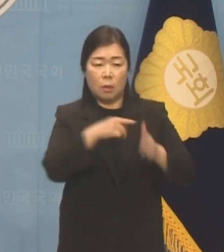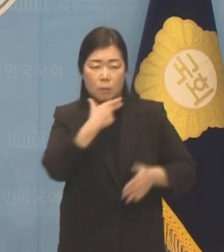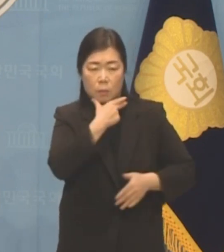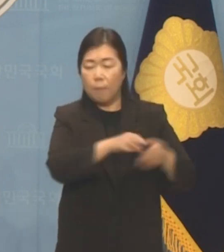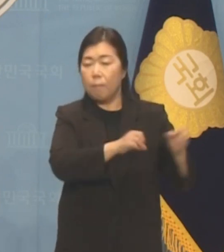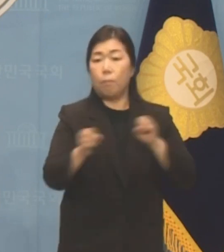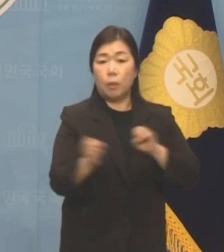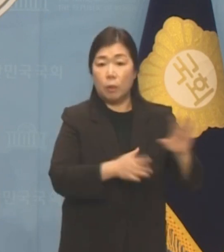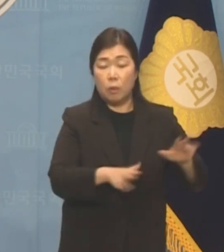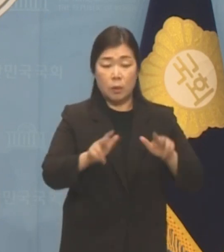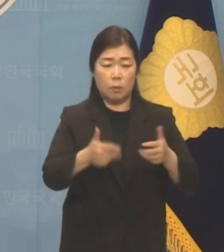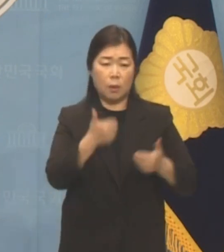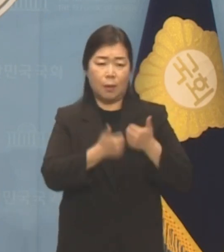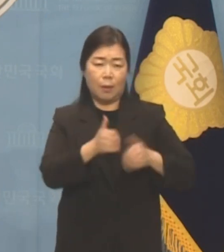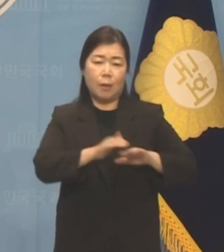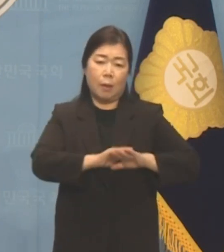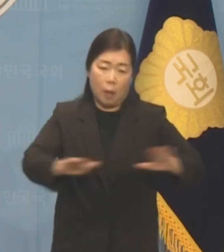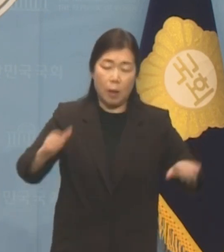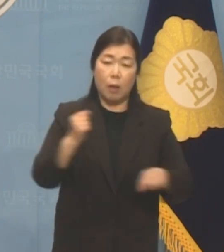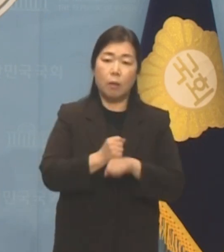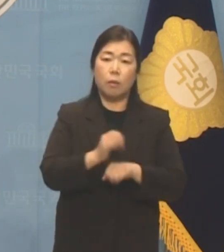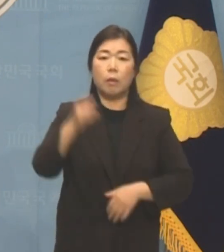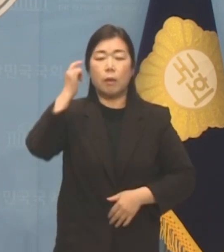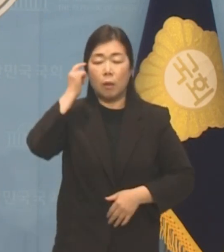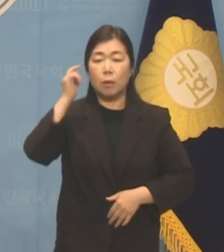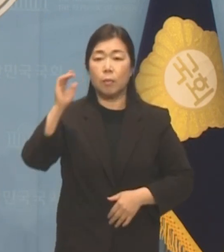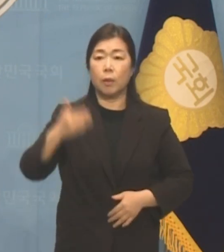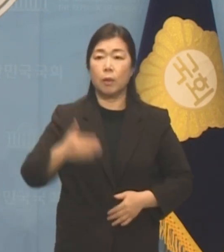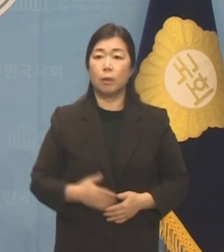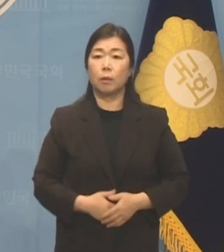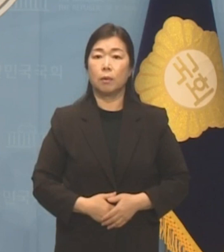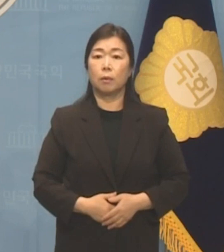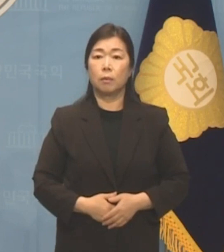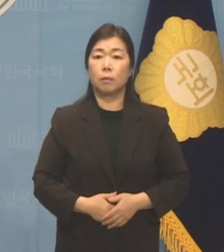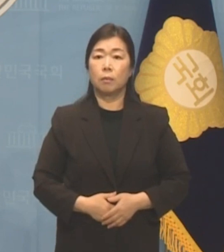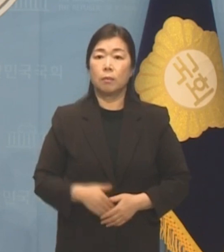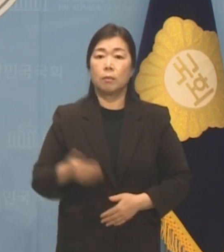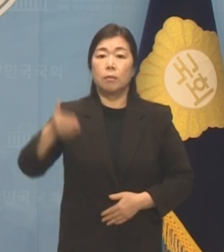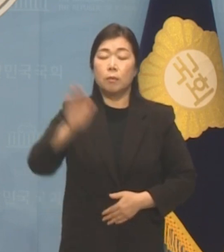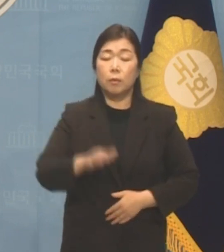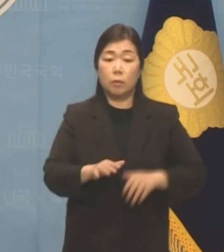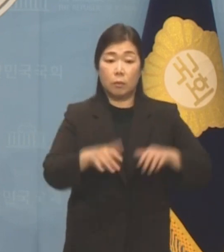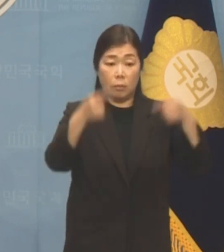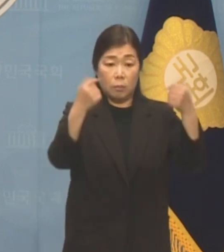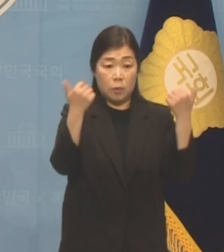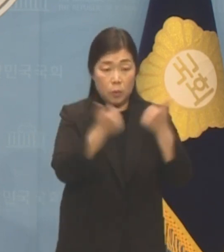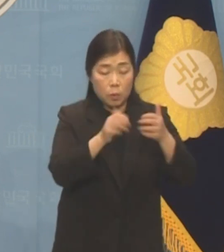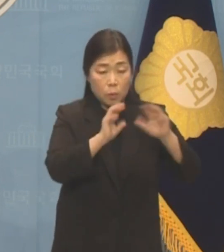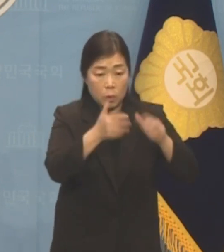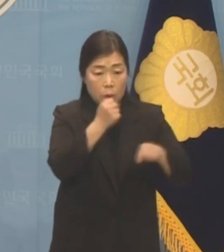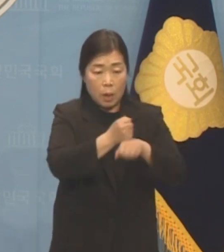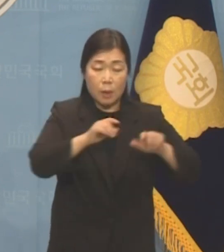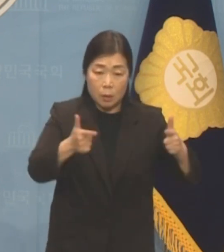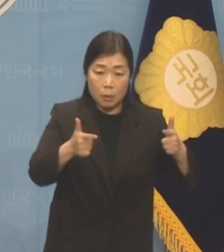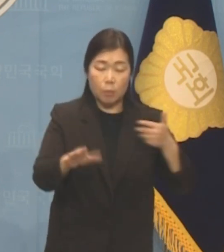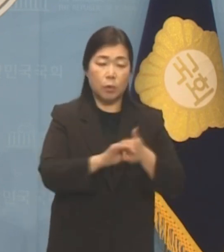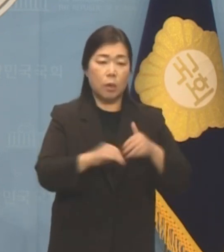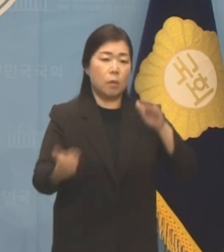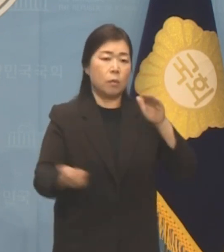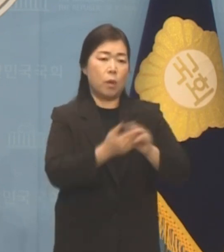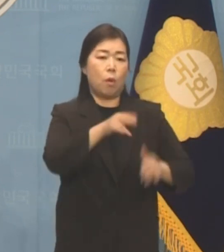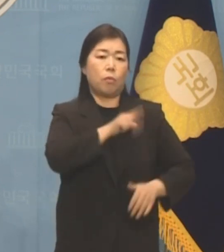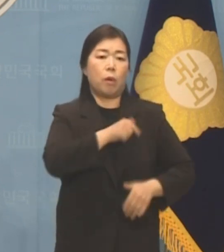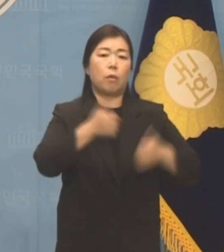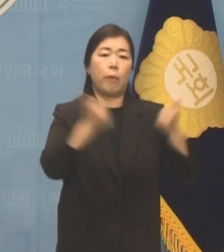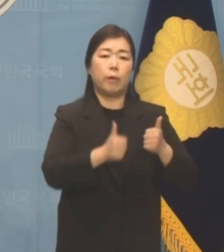지금의 갈등 국면을 잠재워야 한다고 생각했습니다. 그런 논의조차 되지 않는다면 최고위원회의는